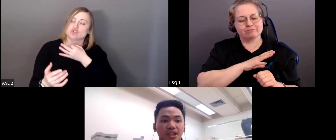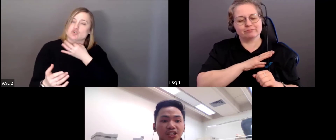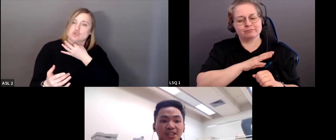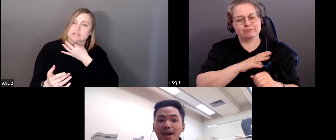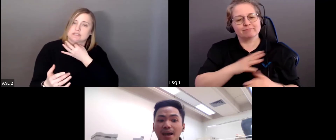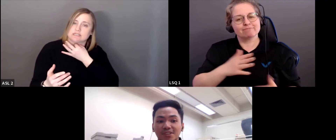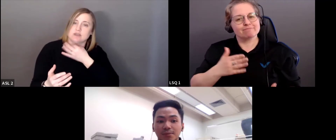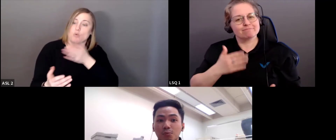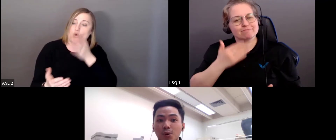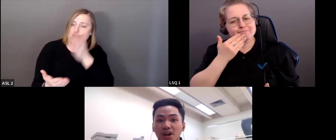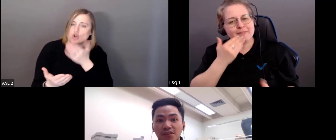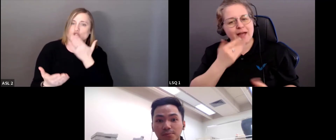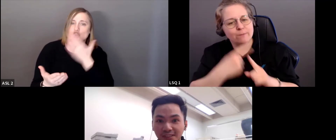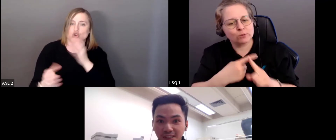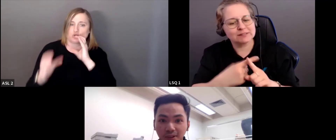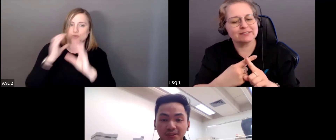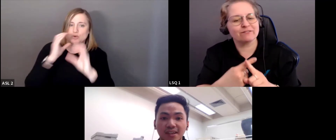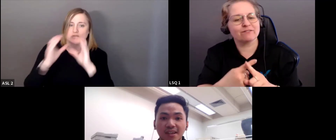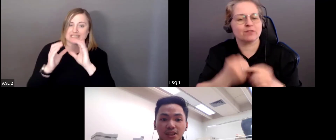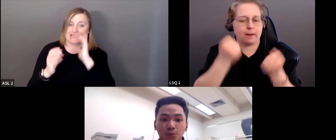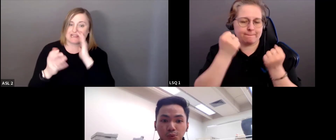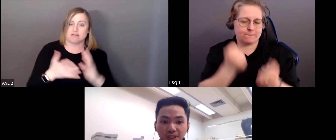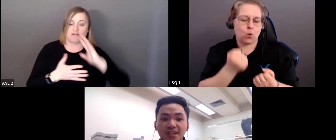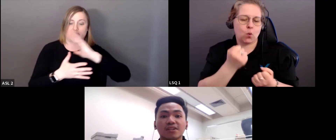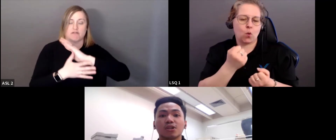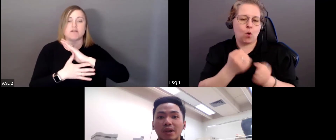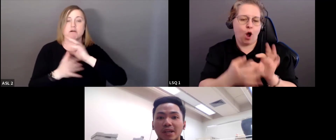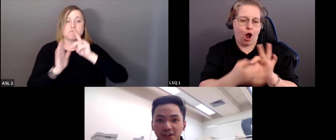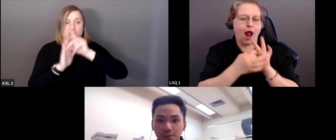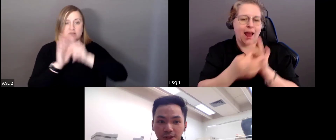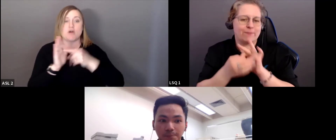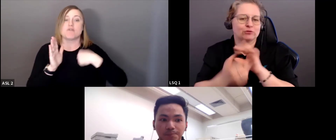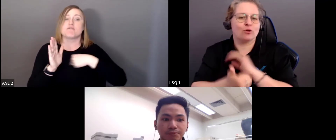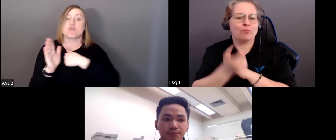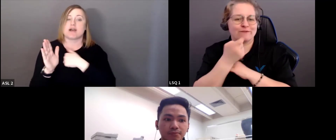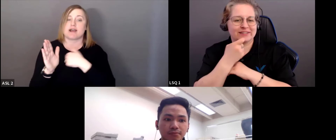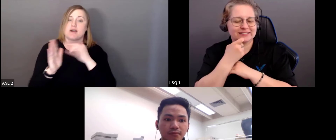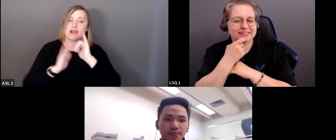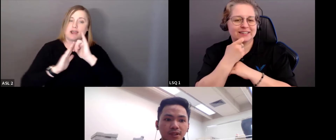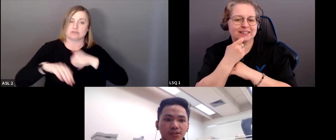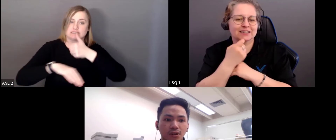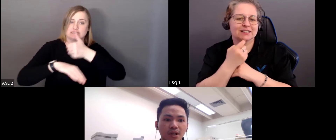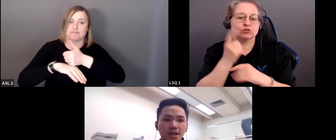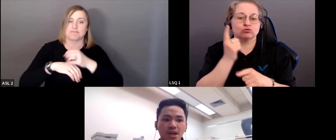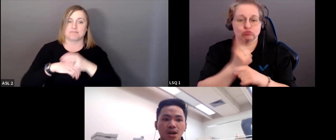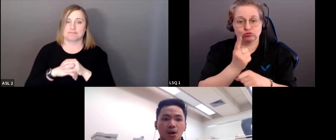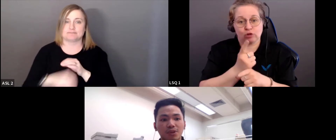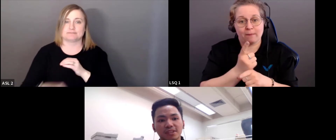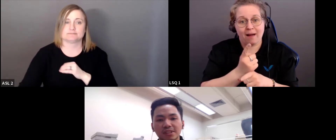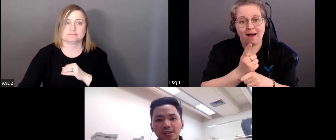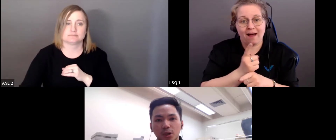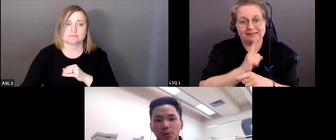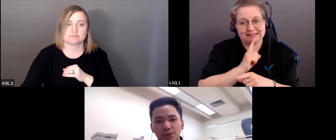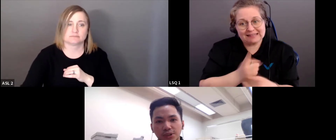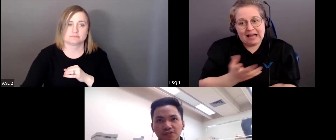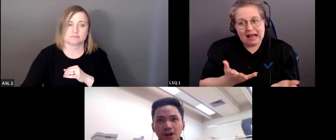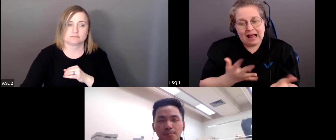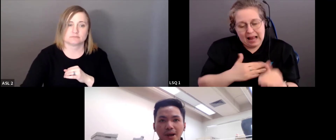peut avoir une meilleure collaboration. La collaboration qui est justement à la base du